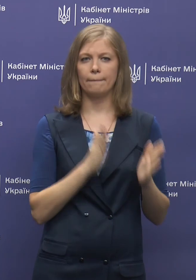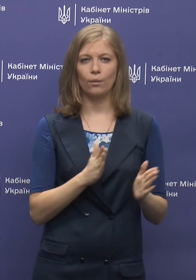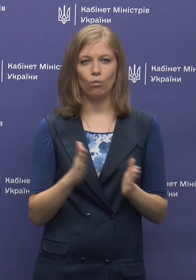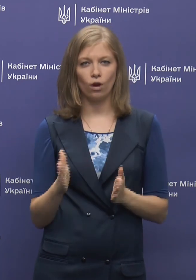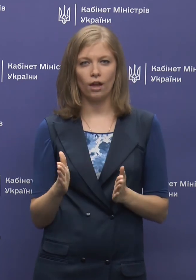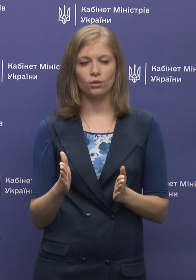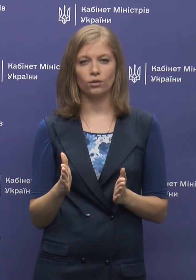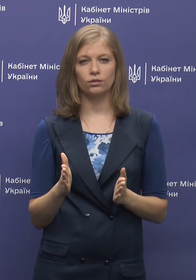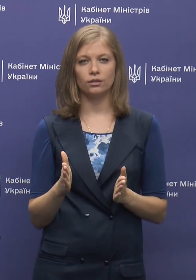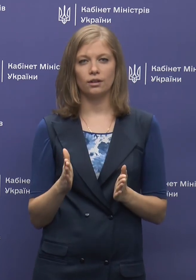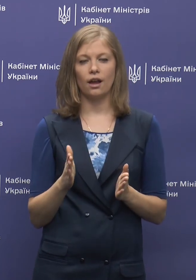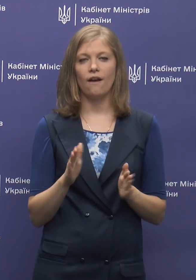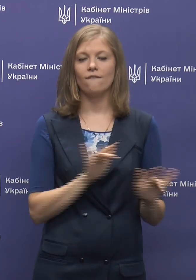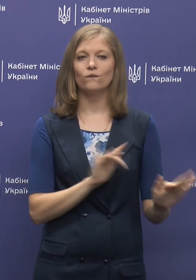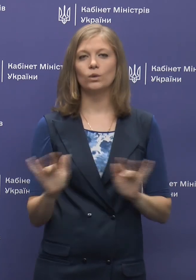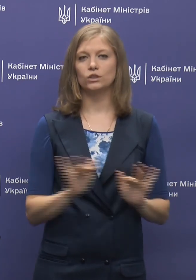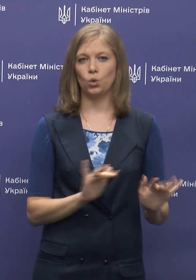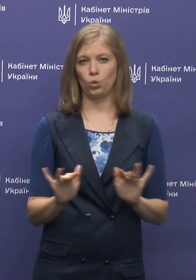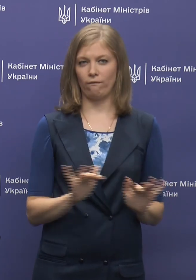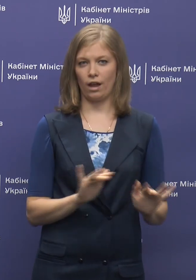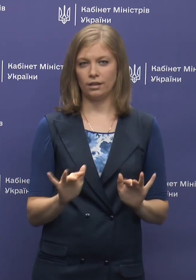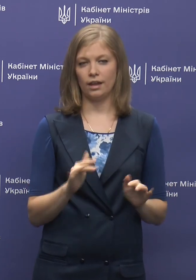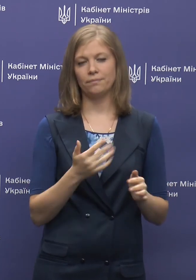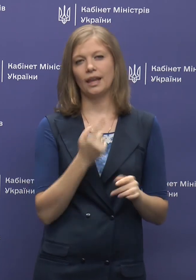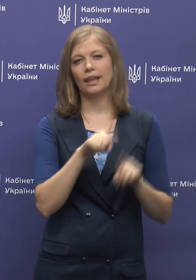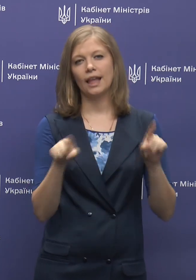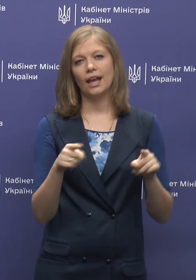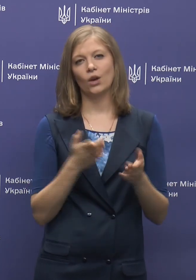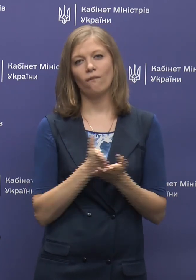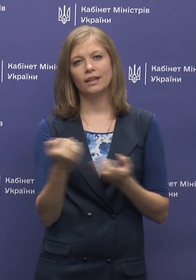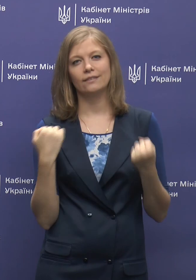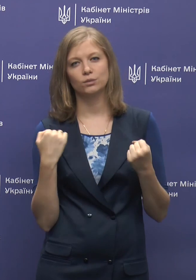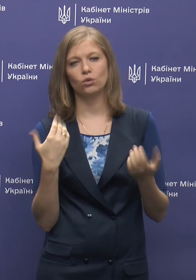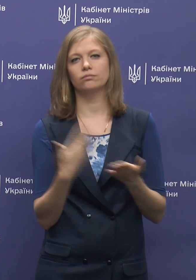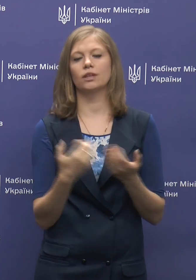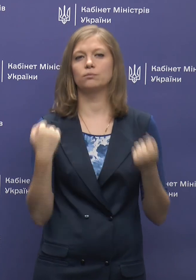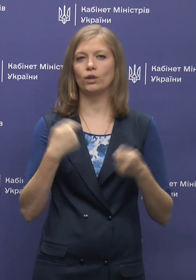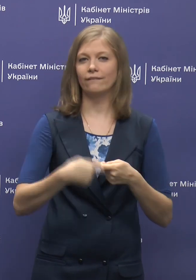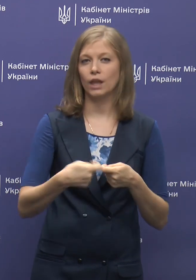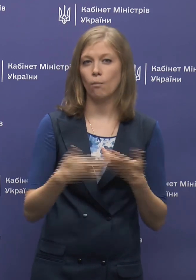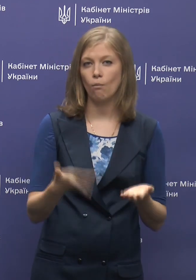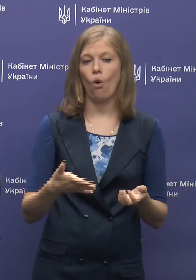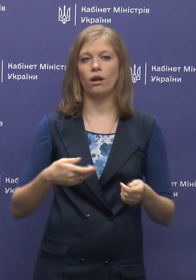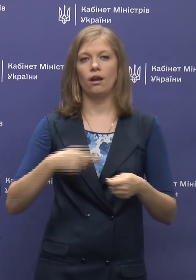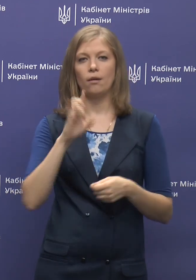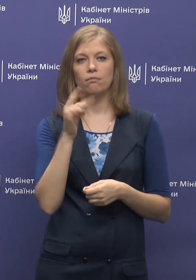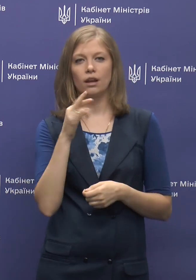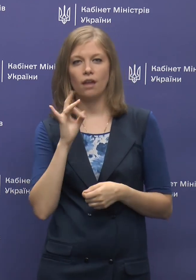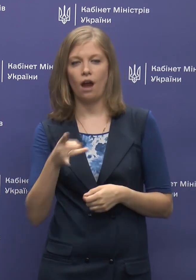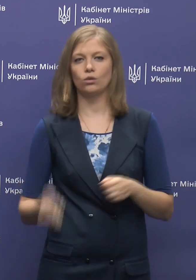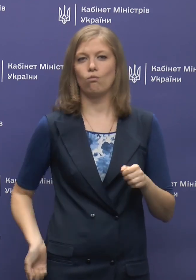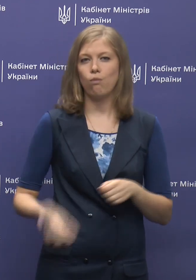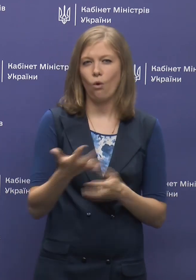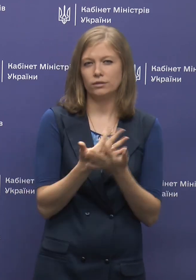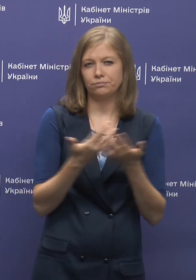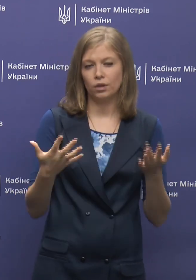функціонування декілького видів спорту, таким, як і спортивний покер, більярд, боулінг тощо,